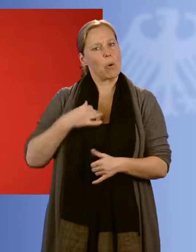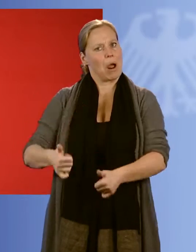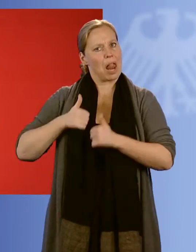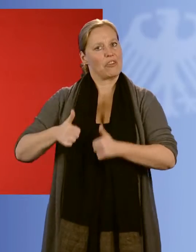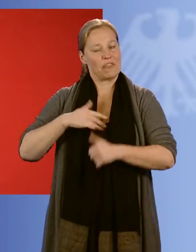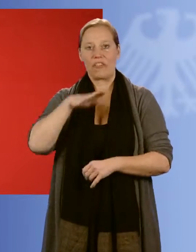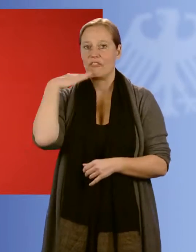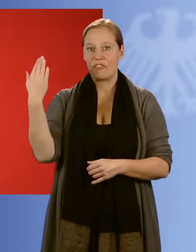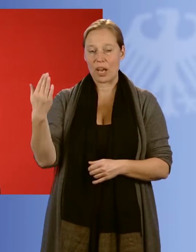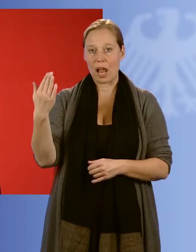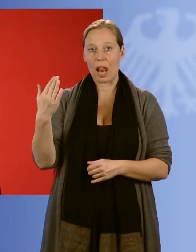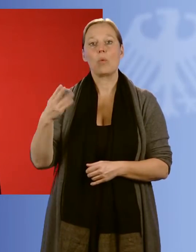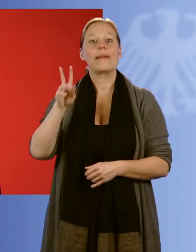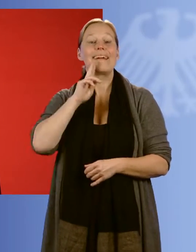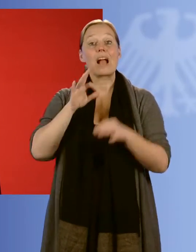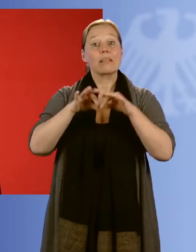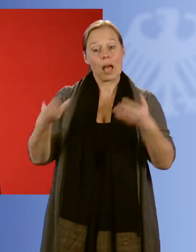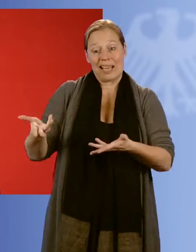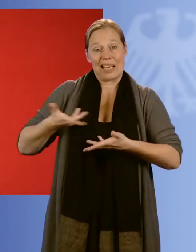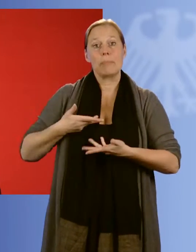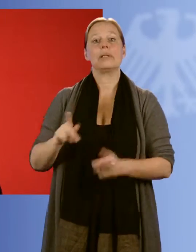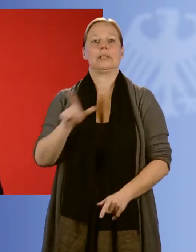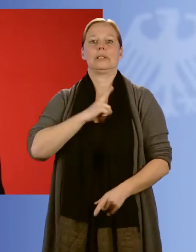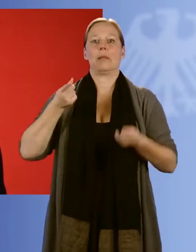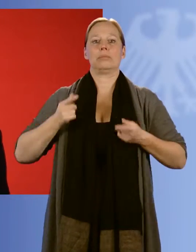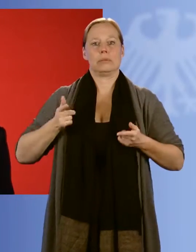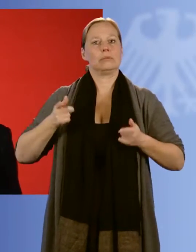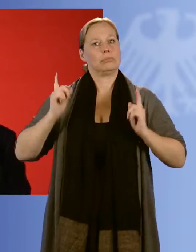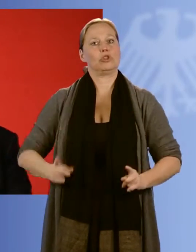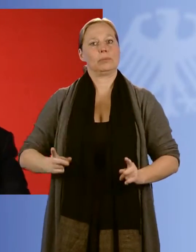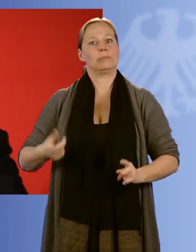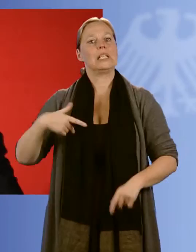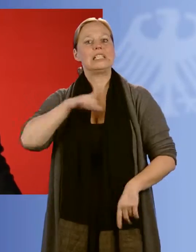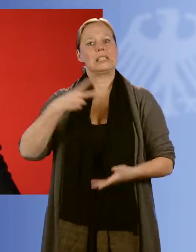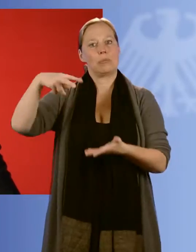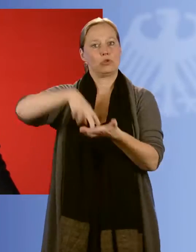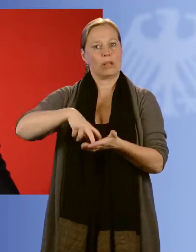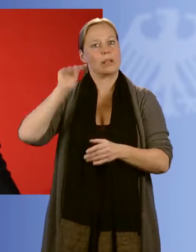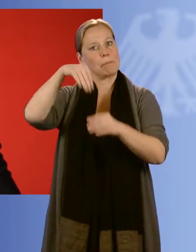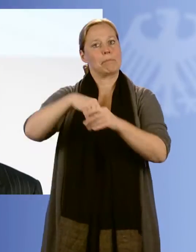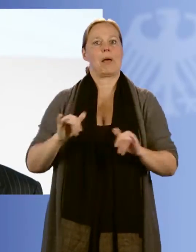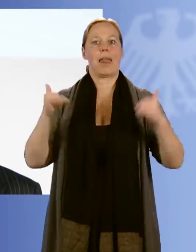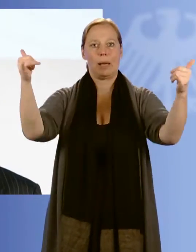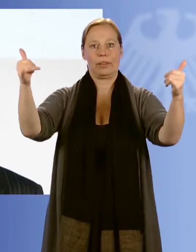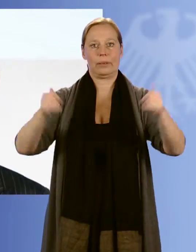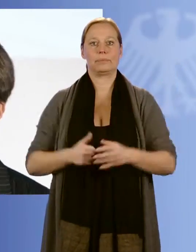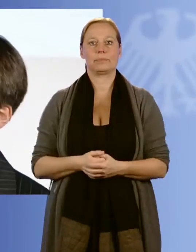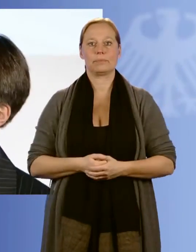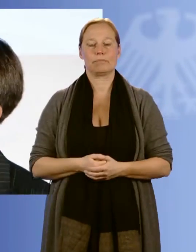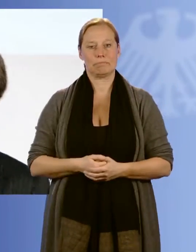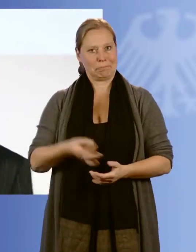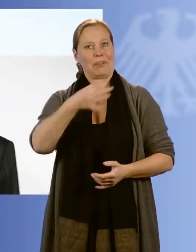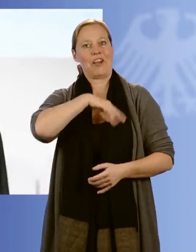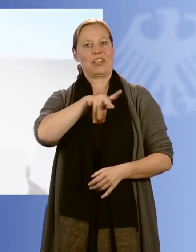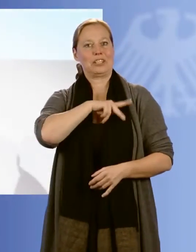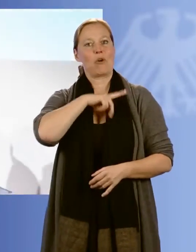und schenkt jeden Tag ein Stück Selbstständigkeit, um mittendrin im Leben zu sein. Der Verdienstorden der